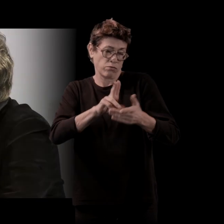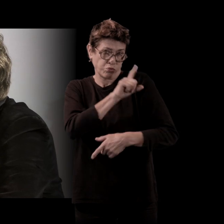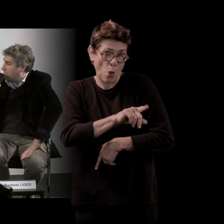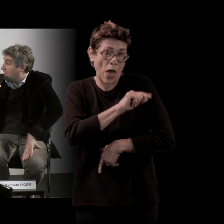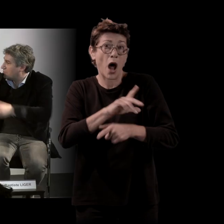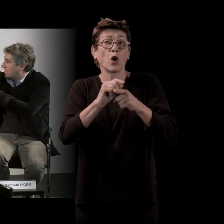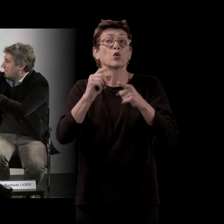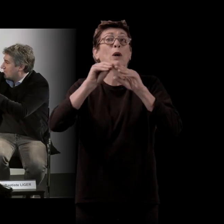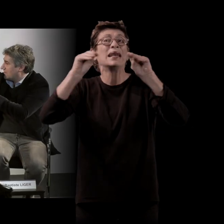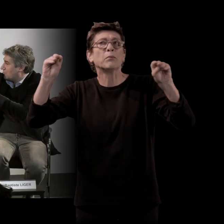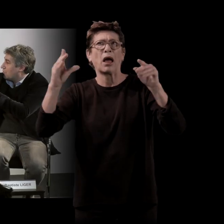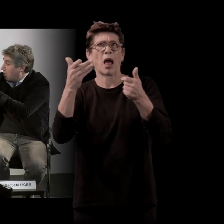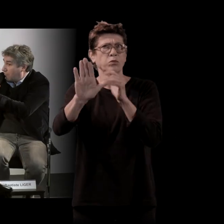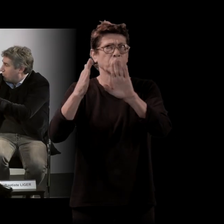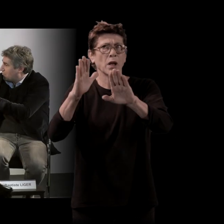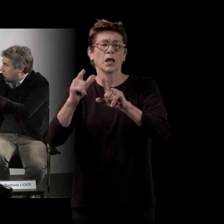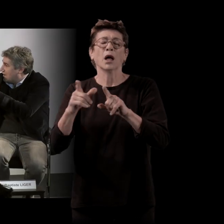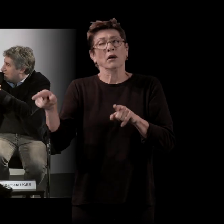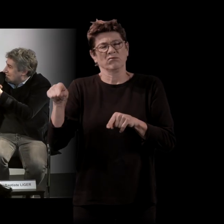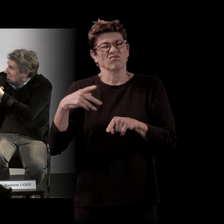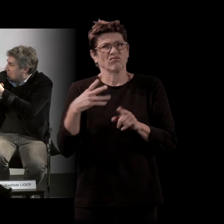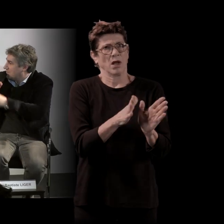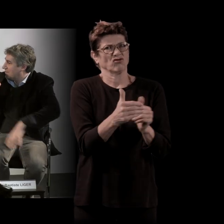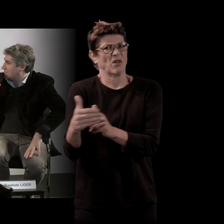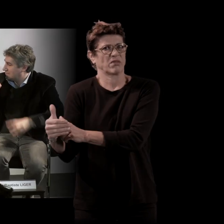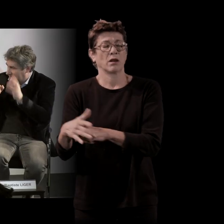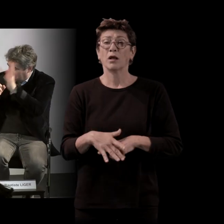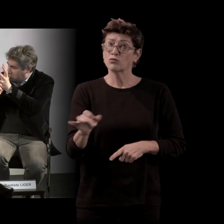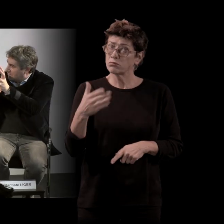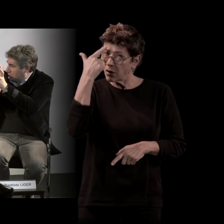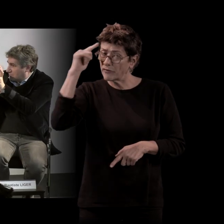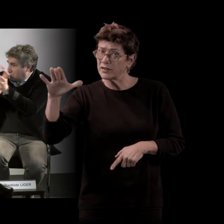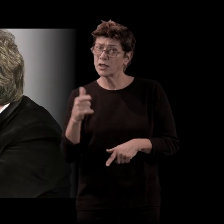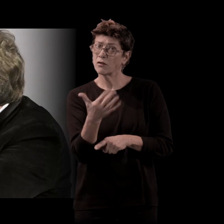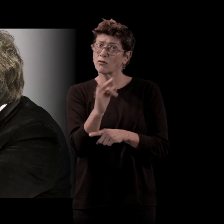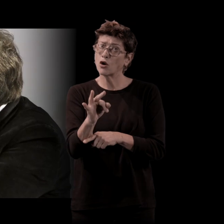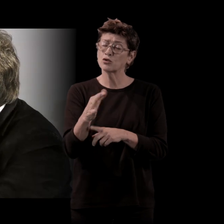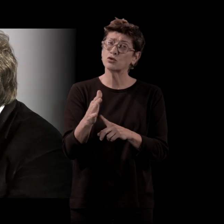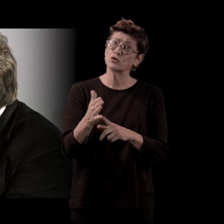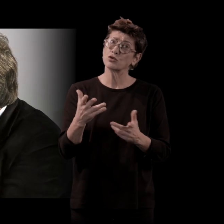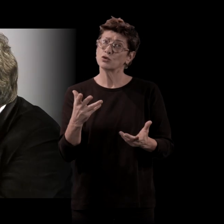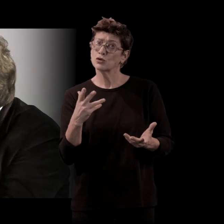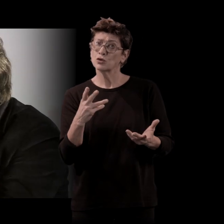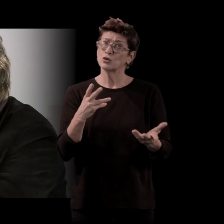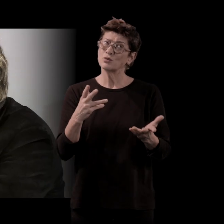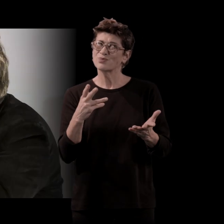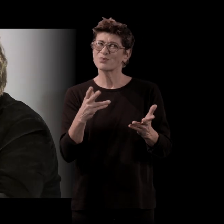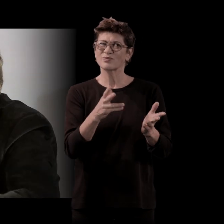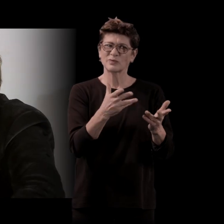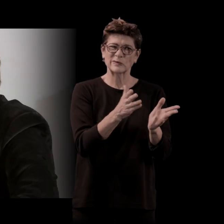Est-ce que vous avez cette sensation qu'en France, en tout cas, il y a quand même cette scission, en quelque sorte, en tout cas, ces différences, ces clochers, en quelque